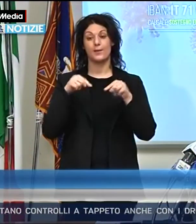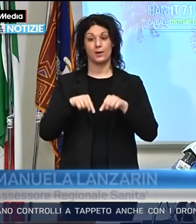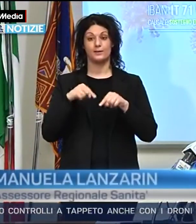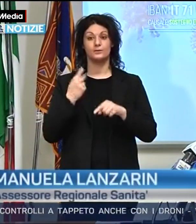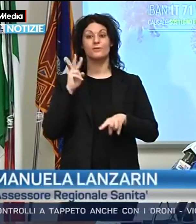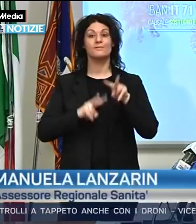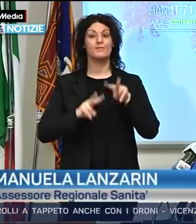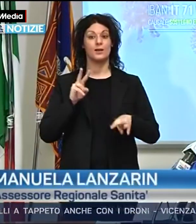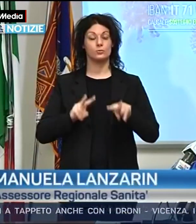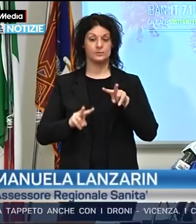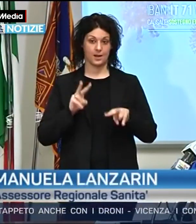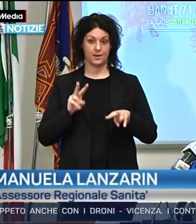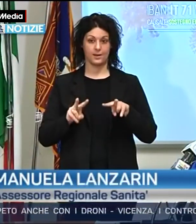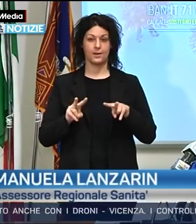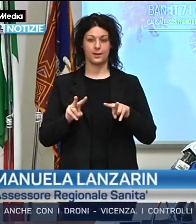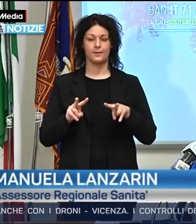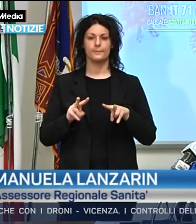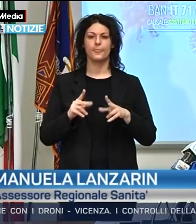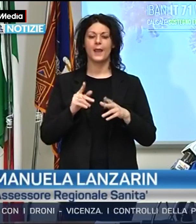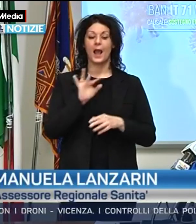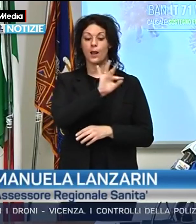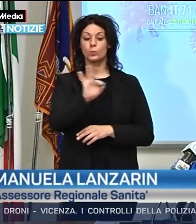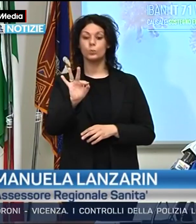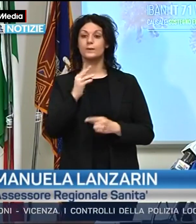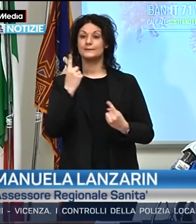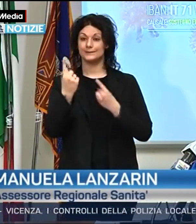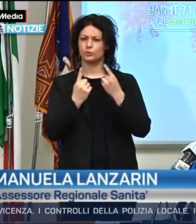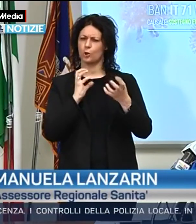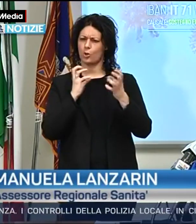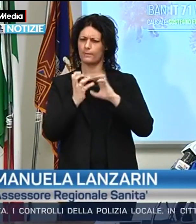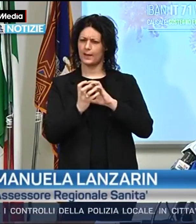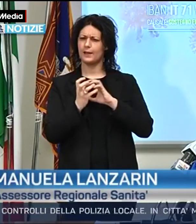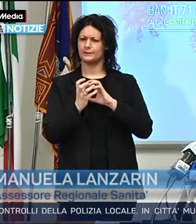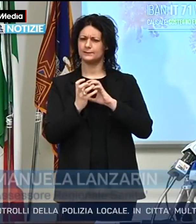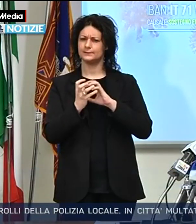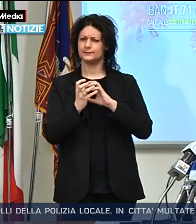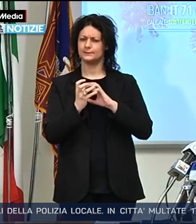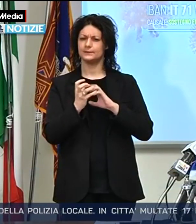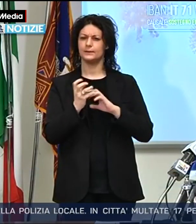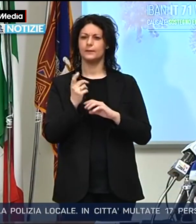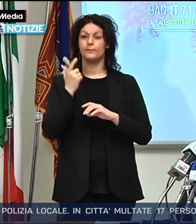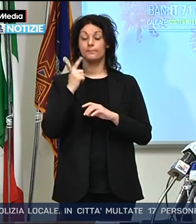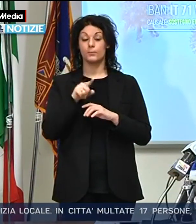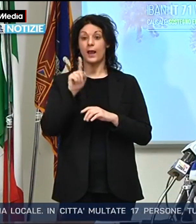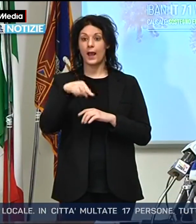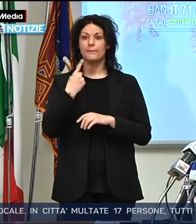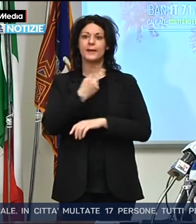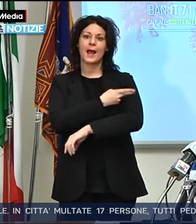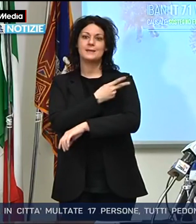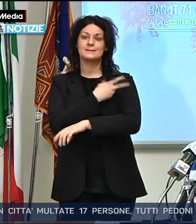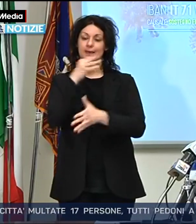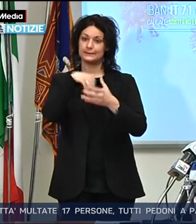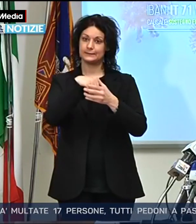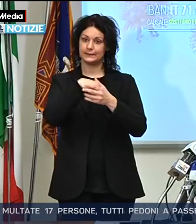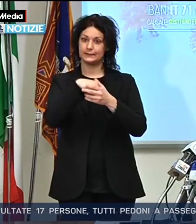anche in quelle situazioni che sono più complesse, soprattutto da un punto di vista anche di assistenza all'interno